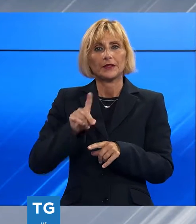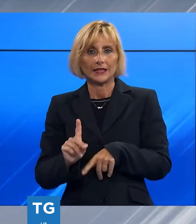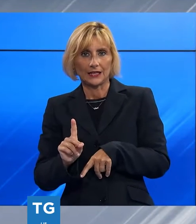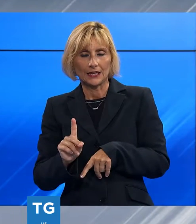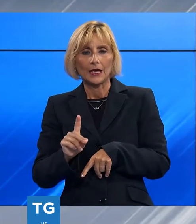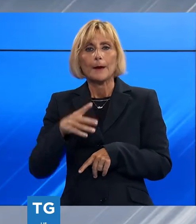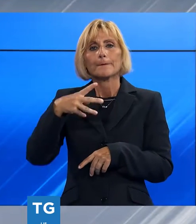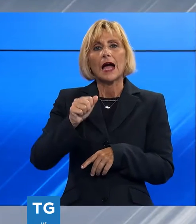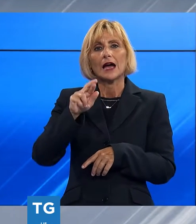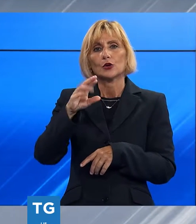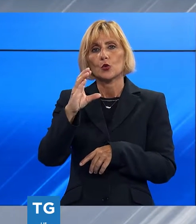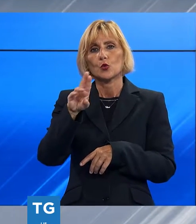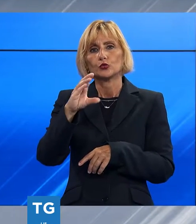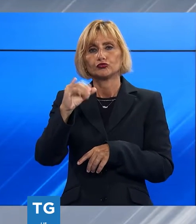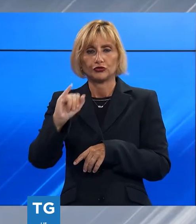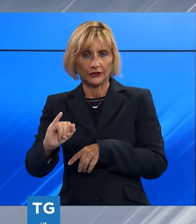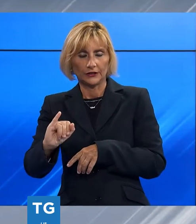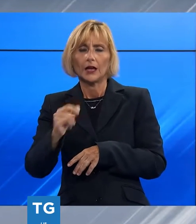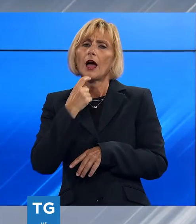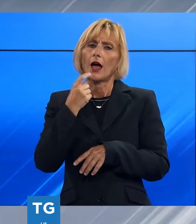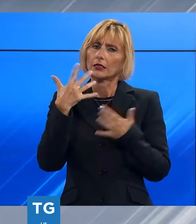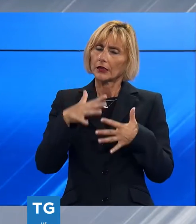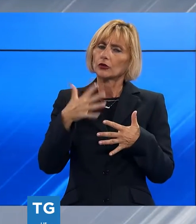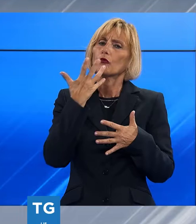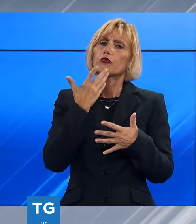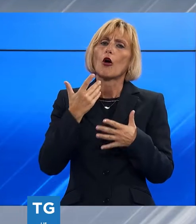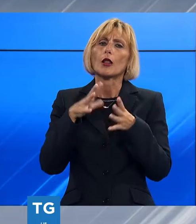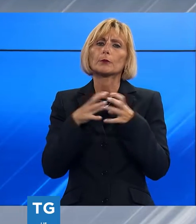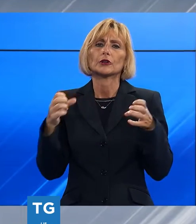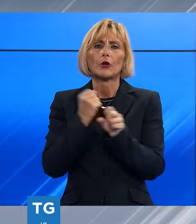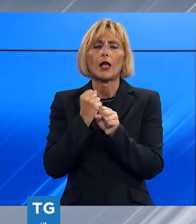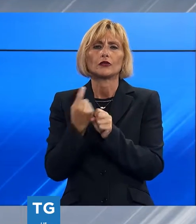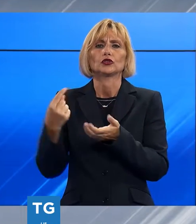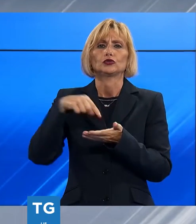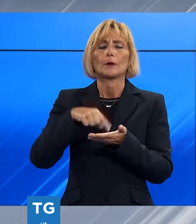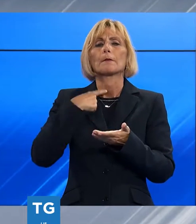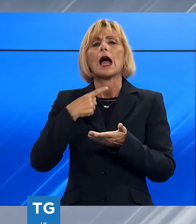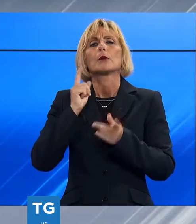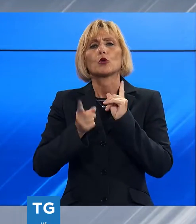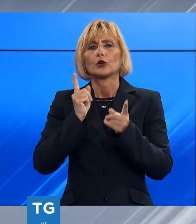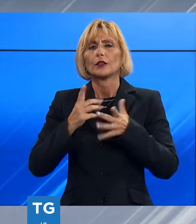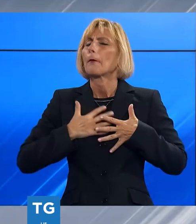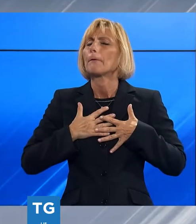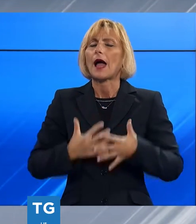dichiarato che tornerà a fare l'imprenditore seppure la politica rimane una grande passione.